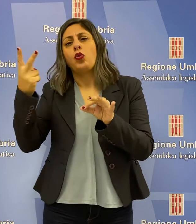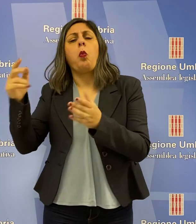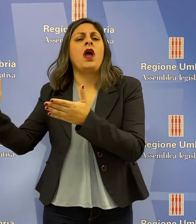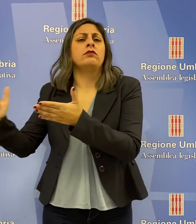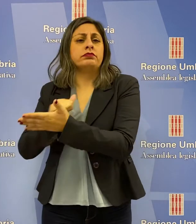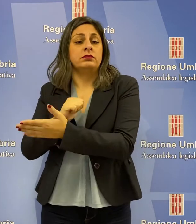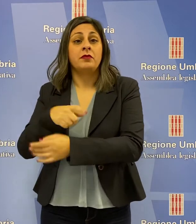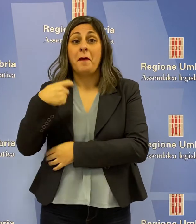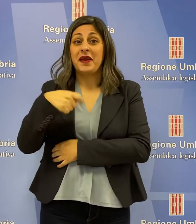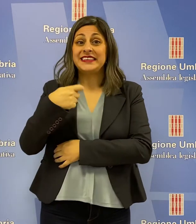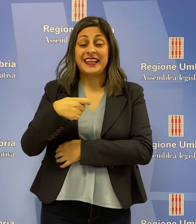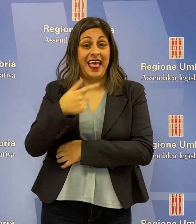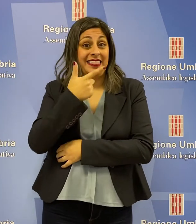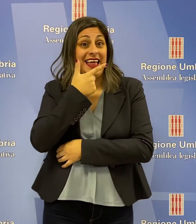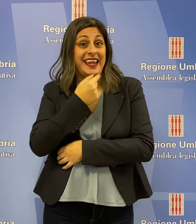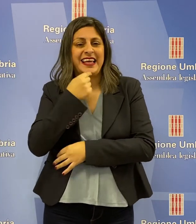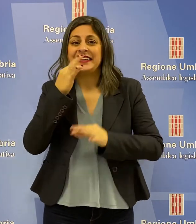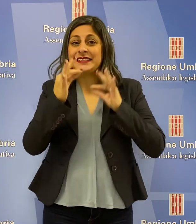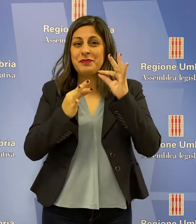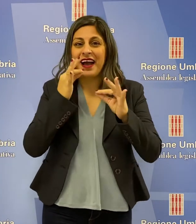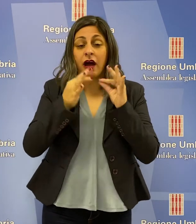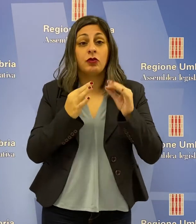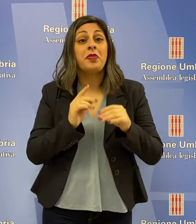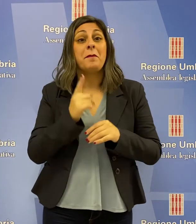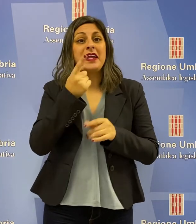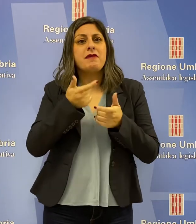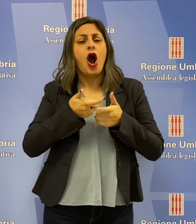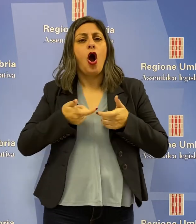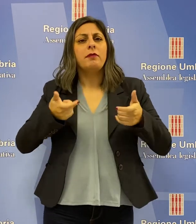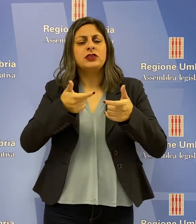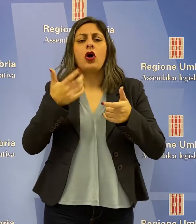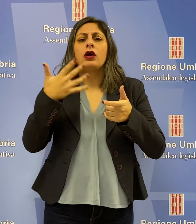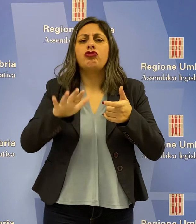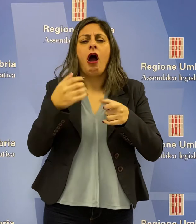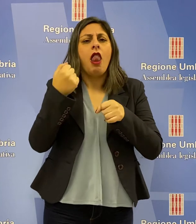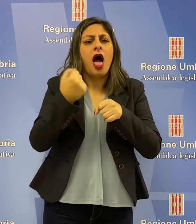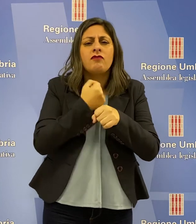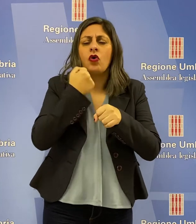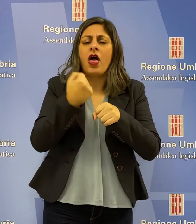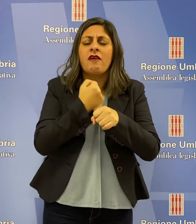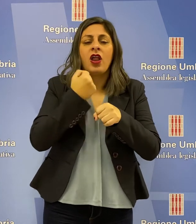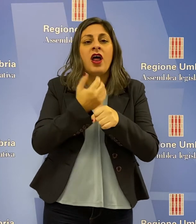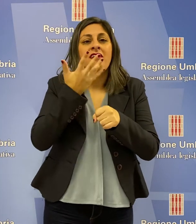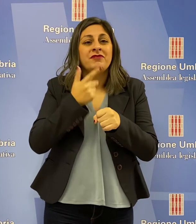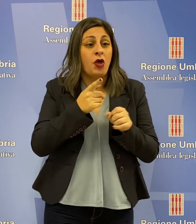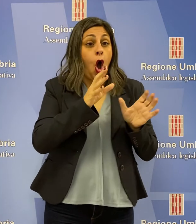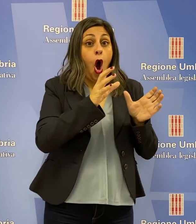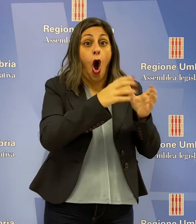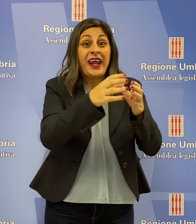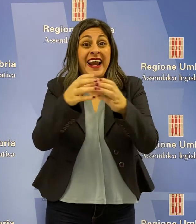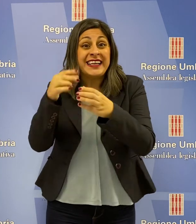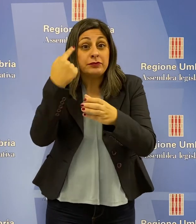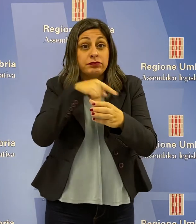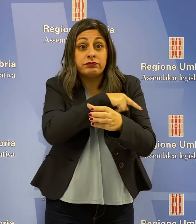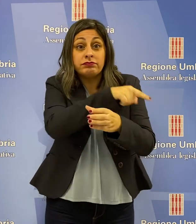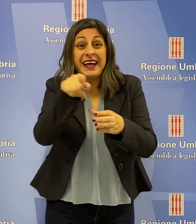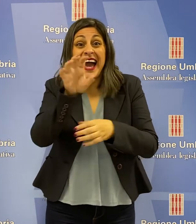due. Il Presidente Daniele Nicchi ha spiegato che la prima commissione ha lavorato per la semplificazione e la razionalizzazione degli